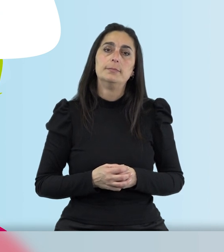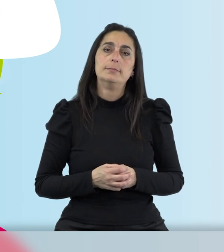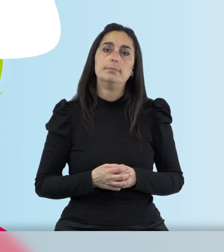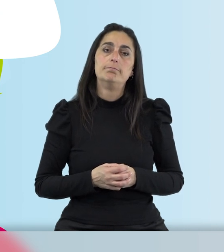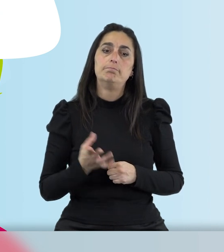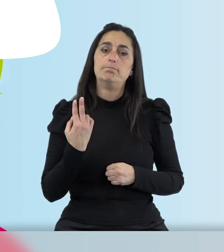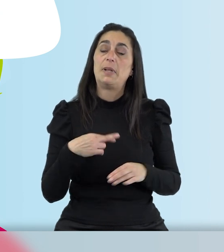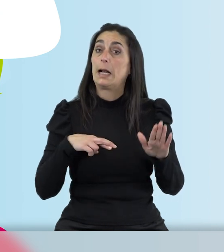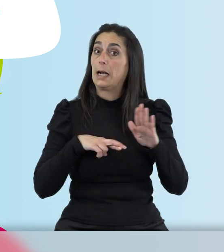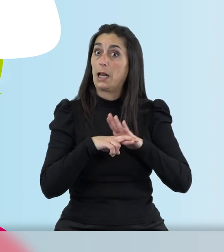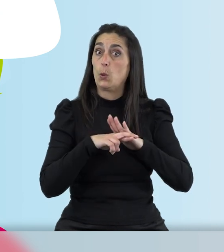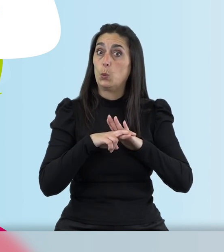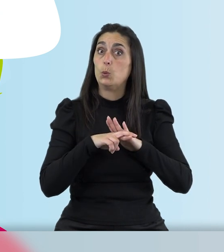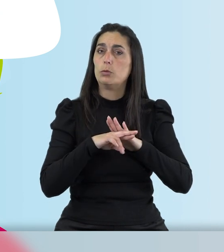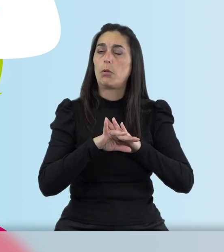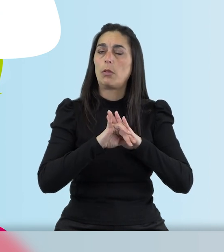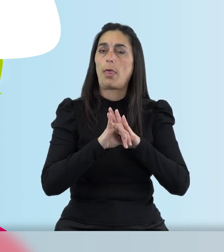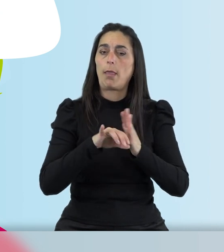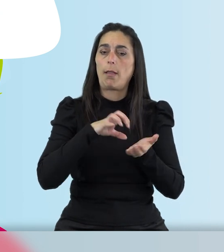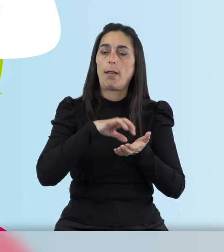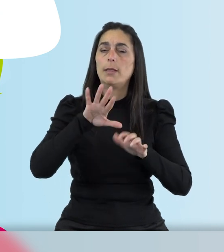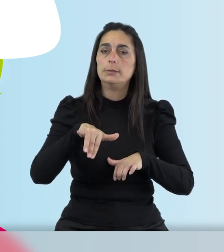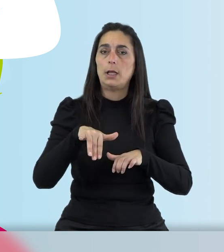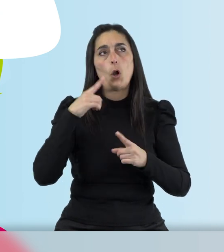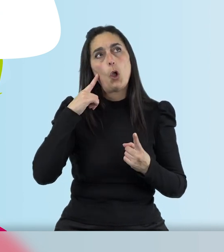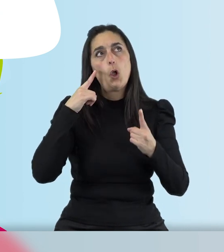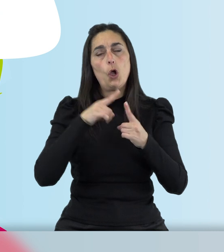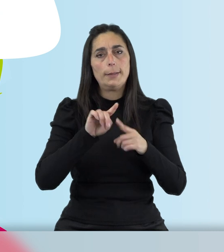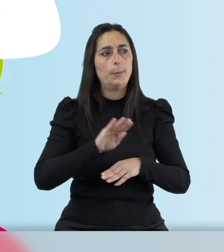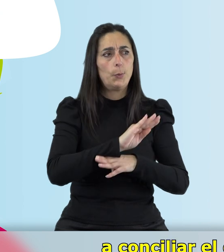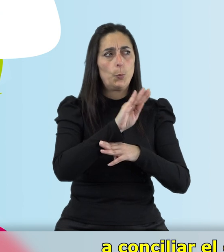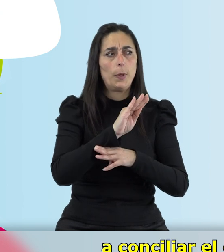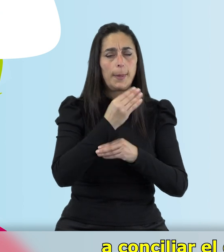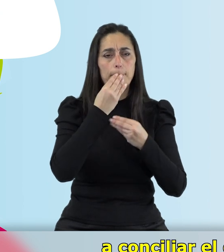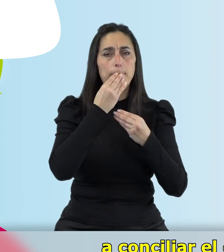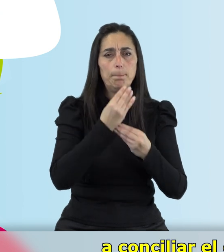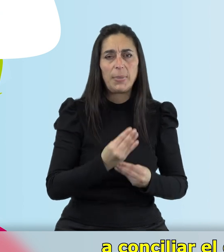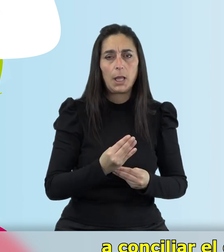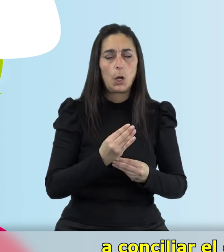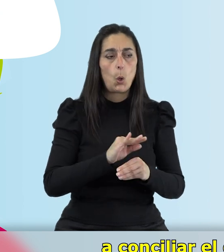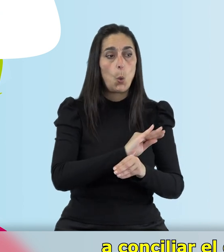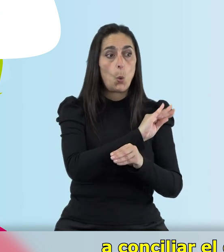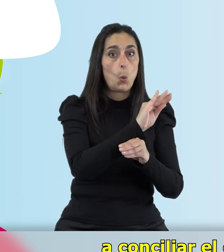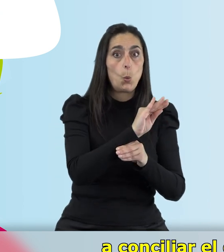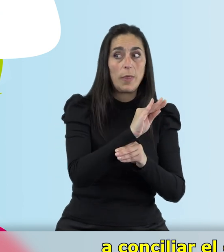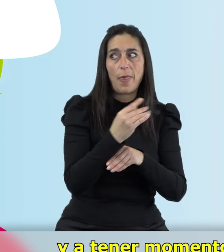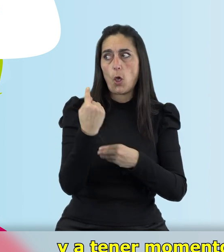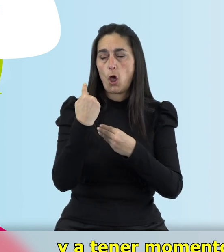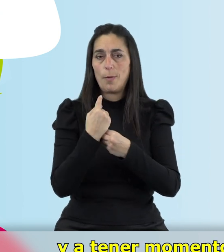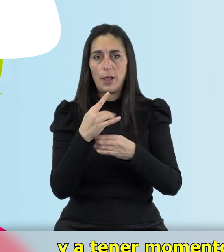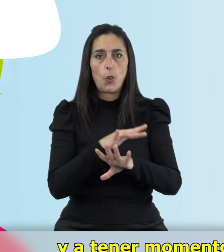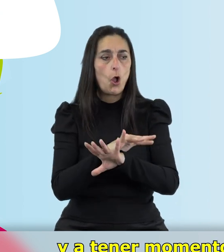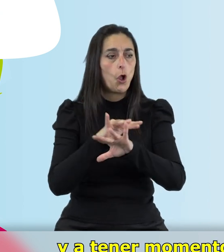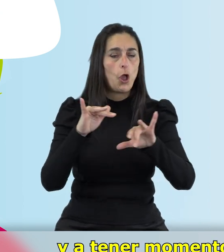existen recursos en Castilla y León que te pueden ayudar a cuidar bien a conciliar el cuidado con otras obligaciones